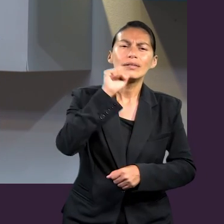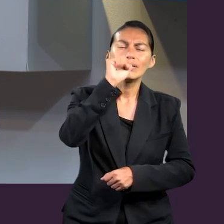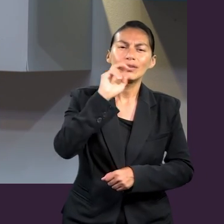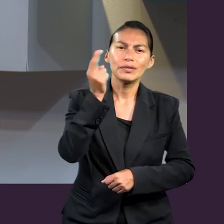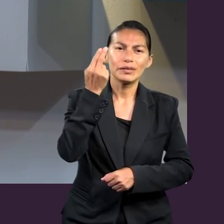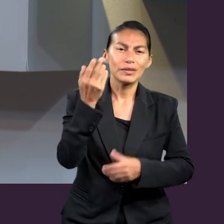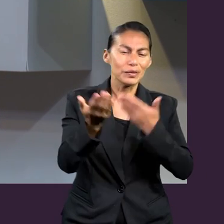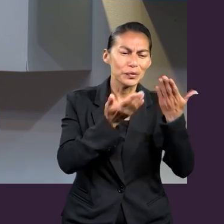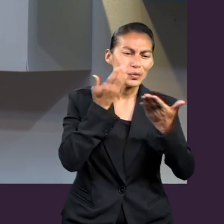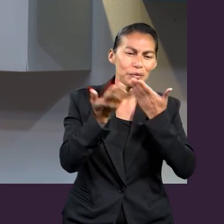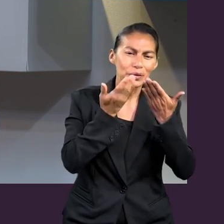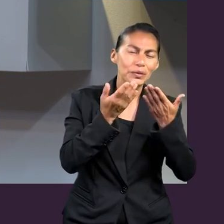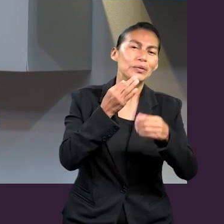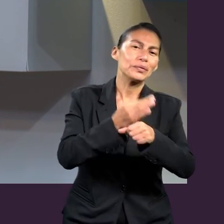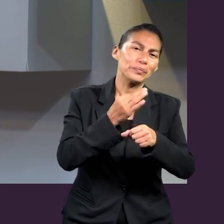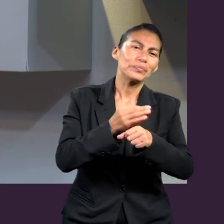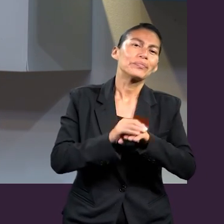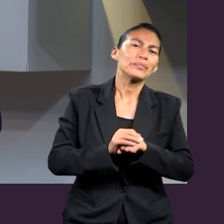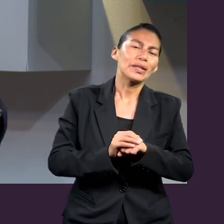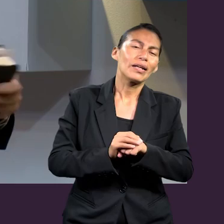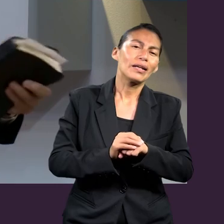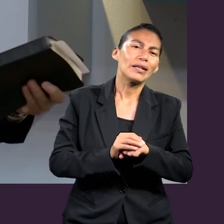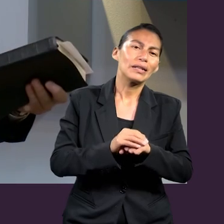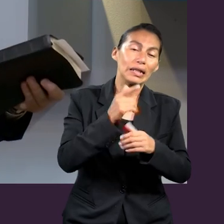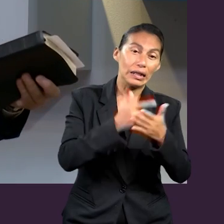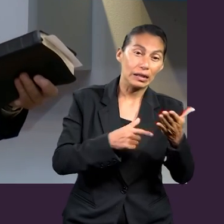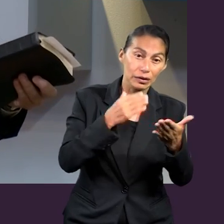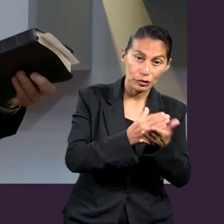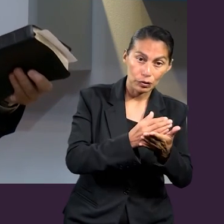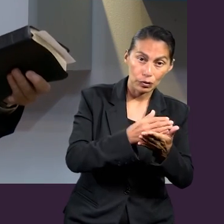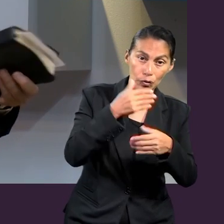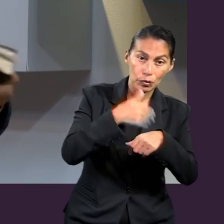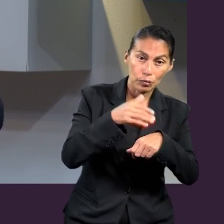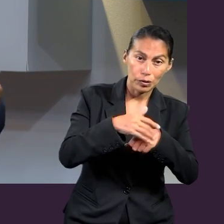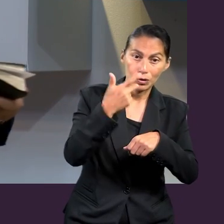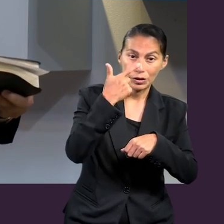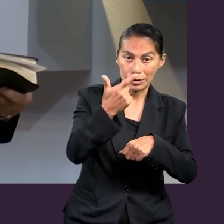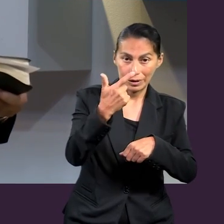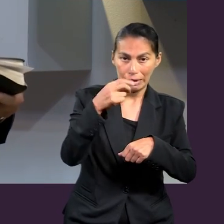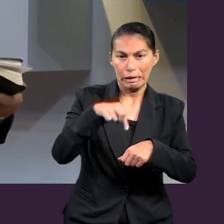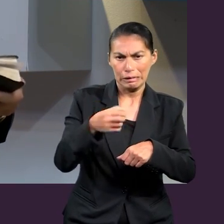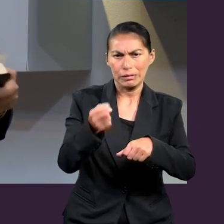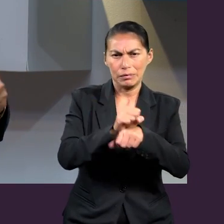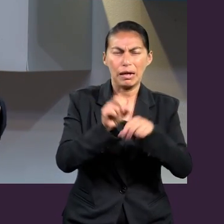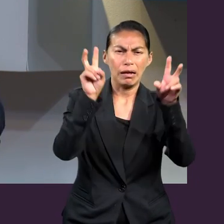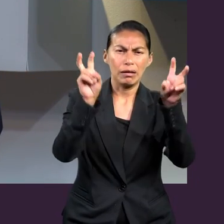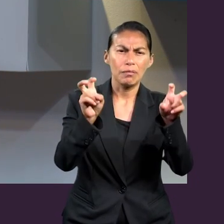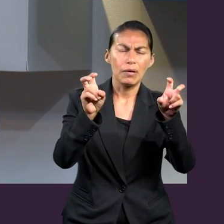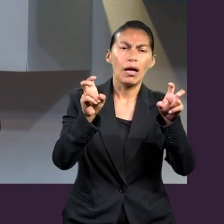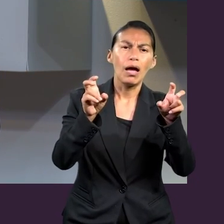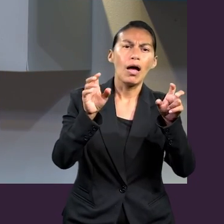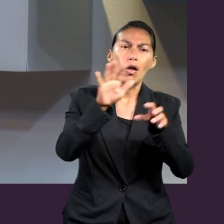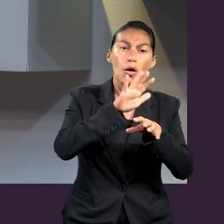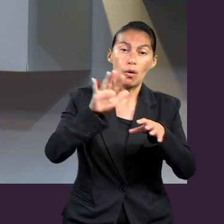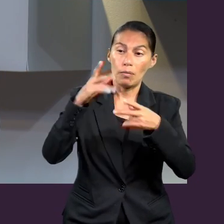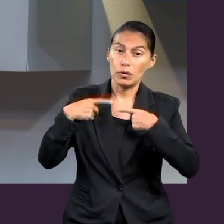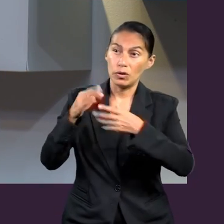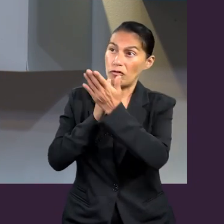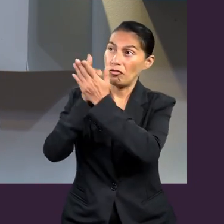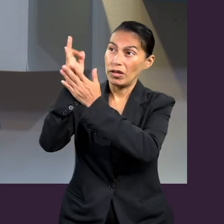Universitaria. En este caso, repasaremos la lección número 7, la de esta semana, el cuerpo unificado de Cristo. En esta ocasión